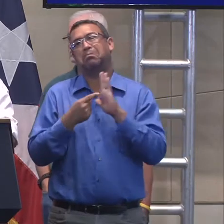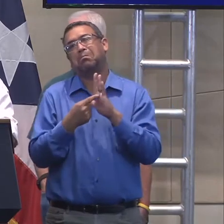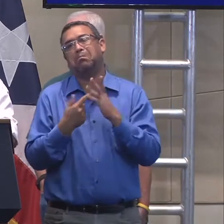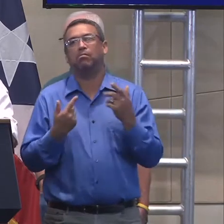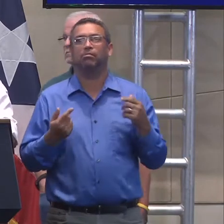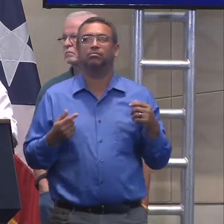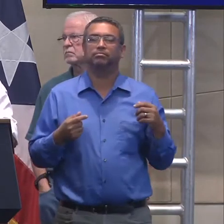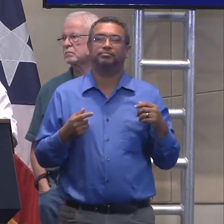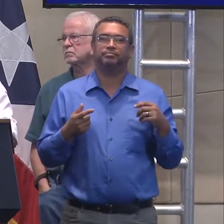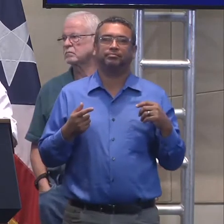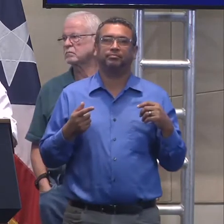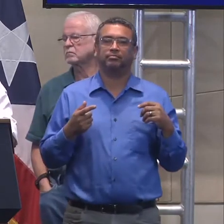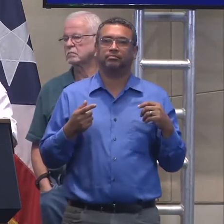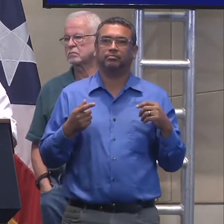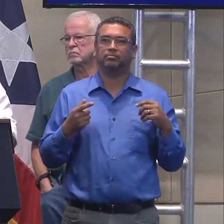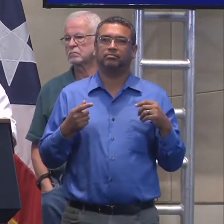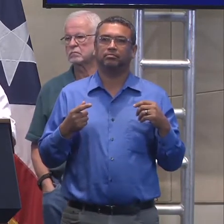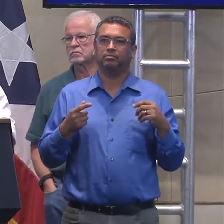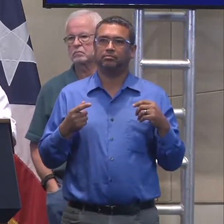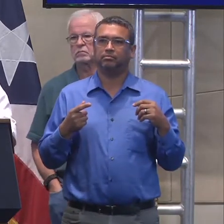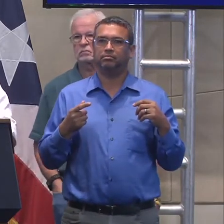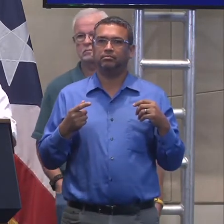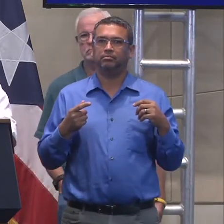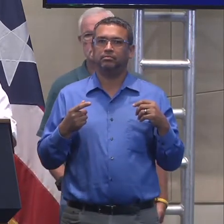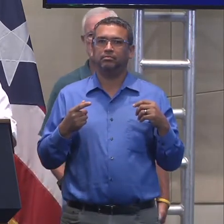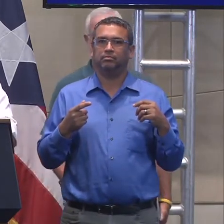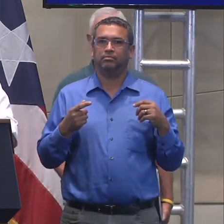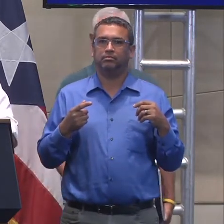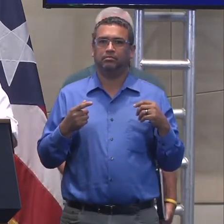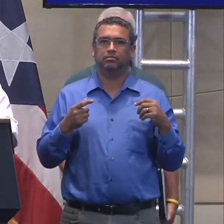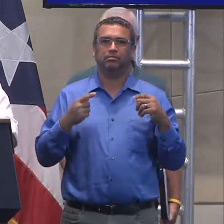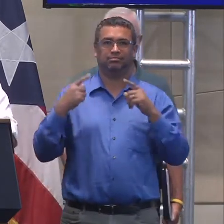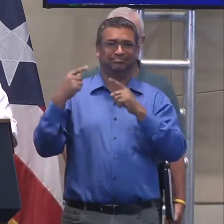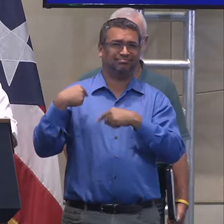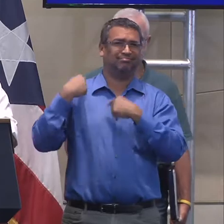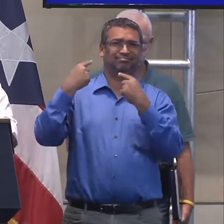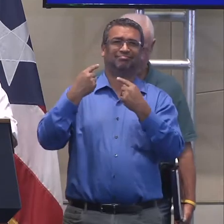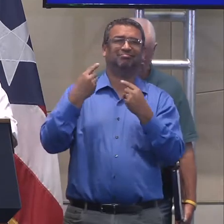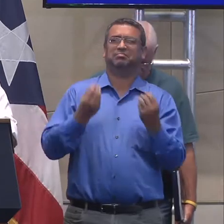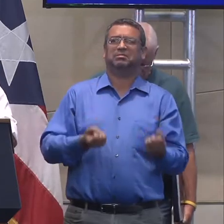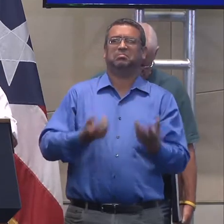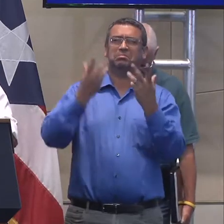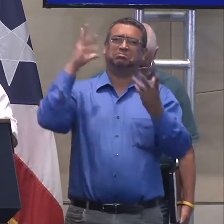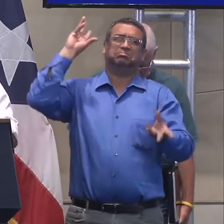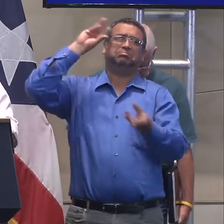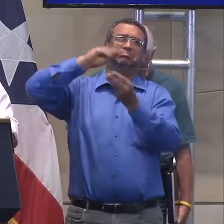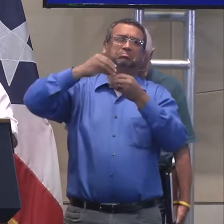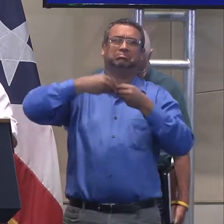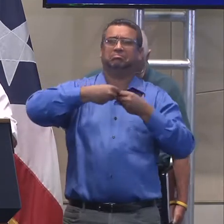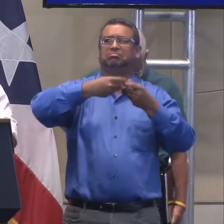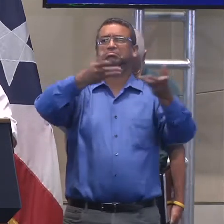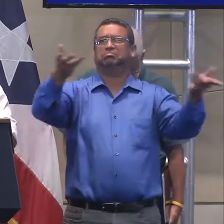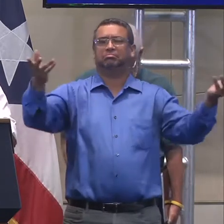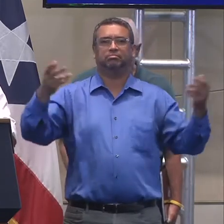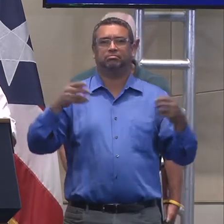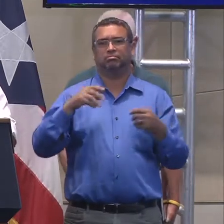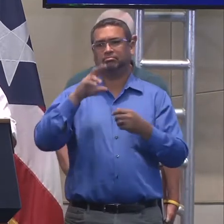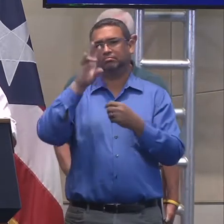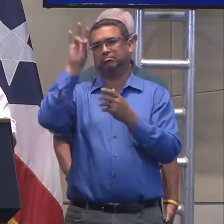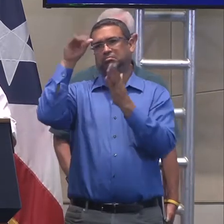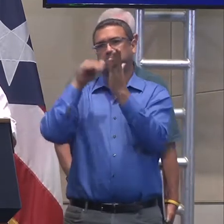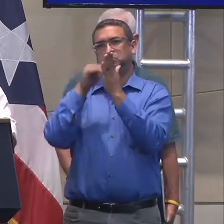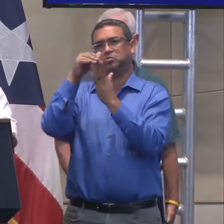tomar lo que es, todo lo que se ha repartido, que ya estamos hablando de, ¿verdad?, es siete millones de, de